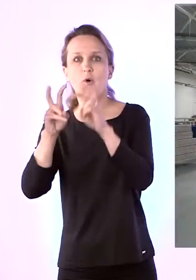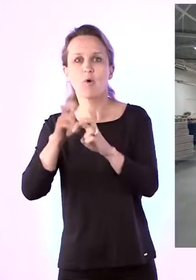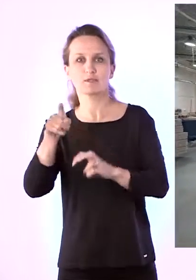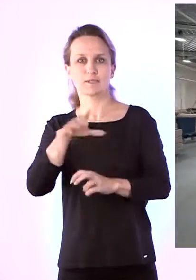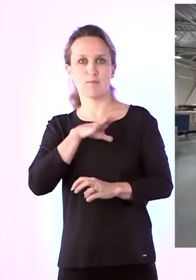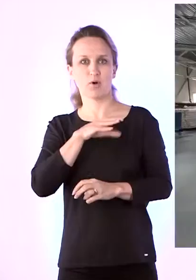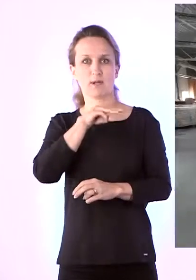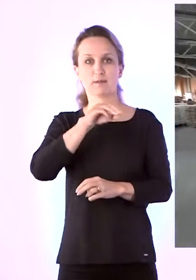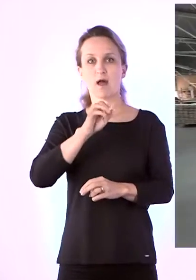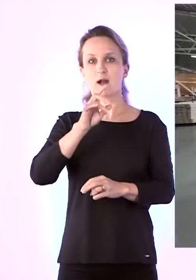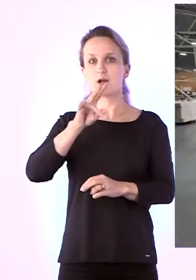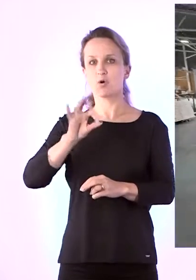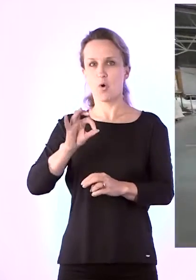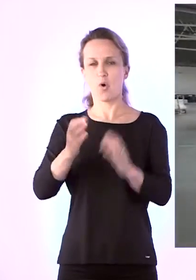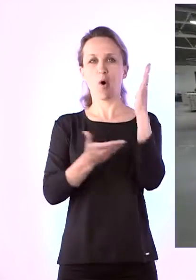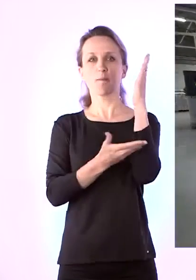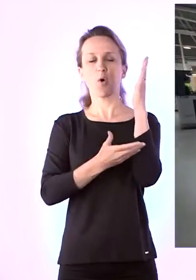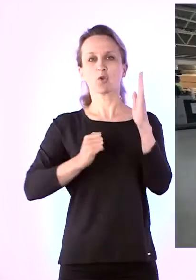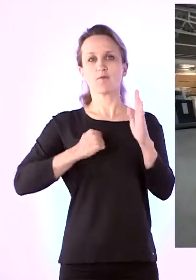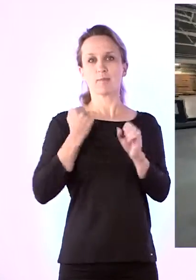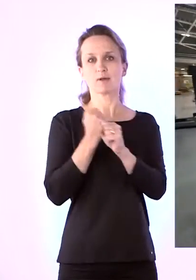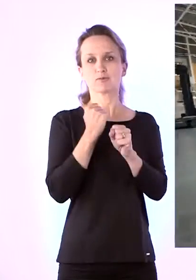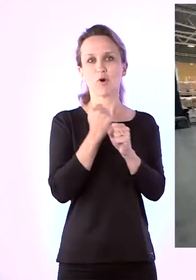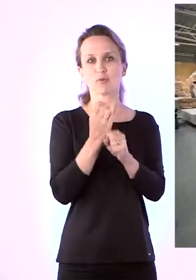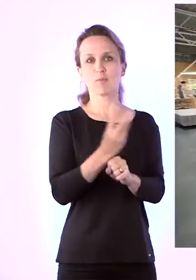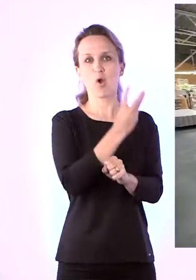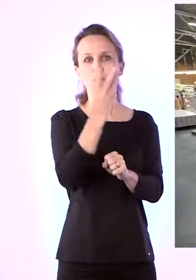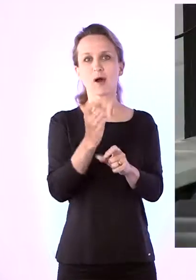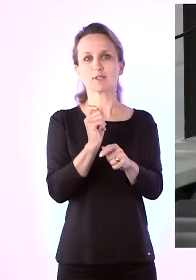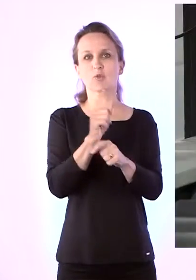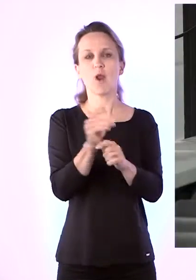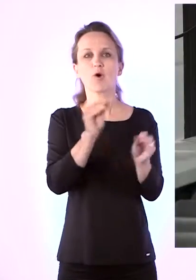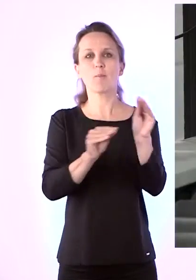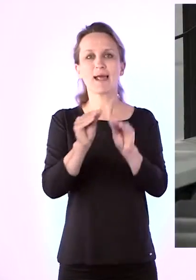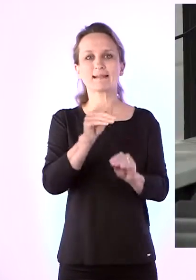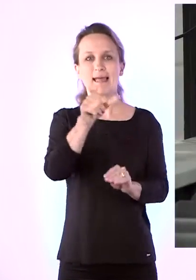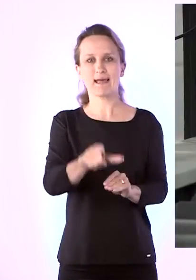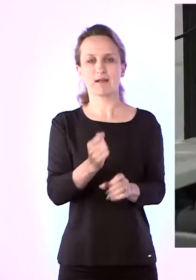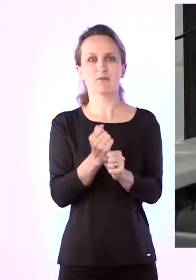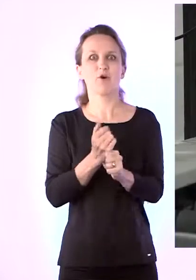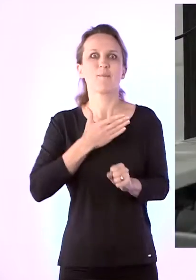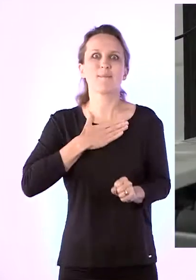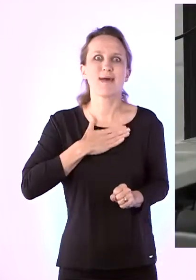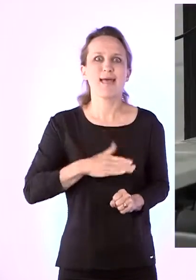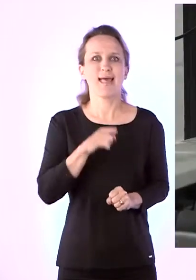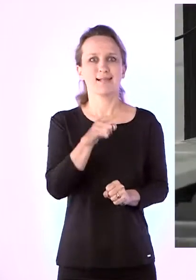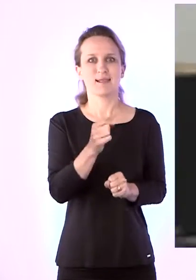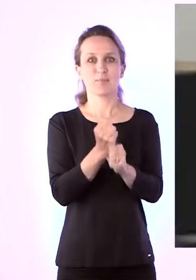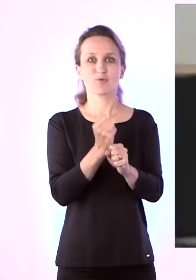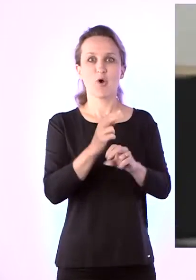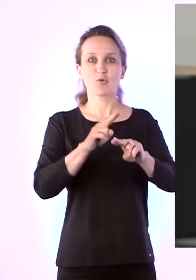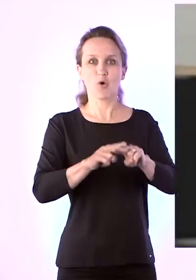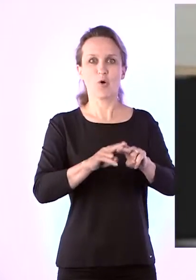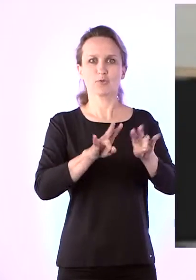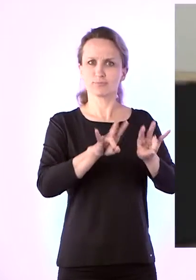Tarno on töötanud puidufirmas juba kolm aastat. Ta on komplekteerija. See töö meeldib talle ja püsib töökoht,